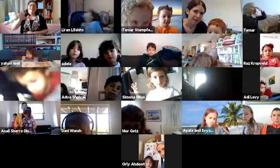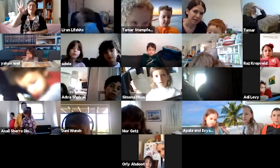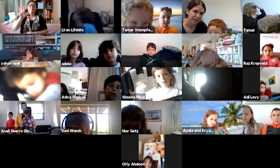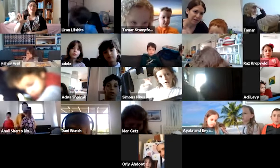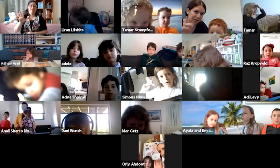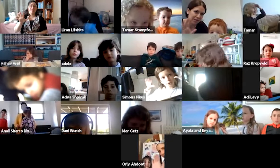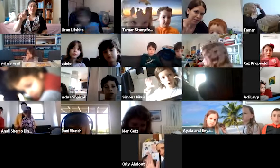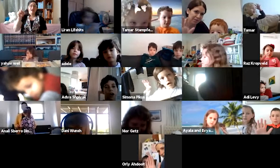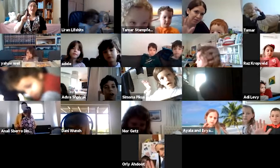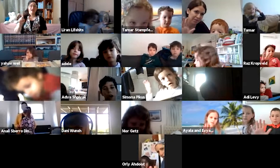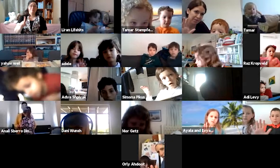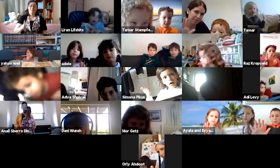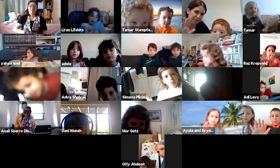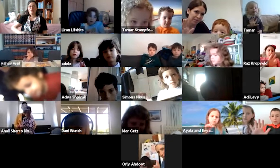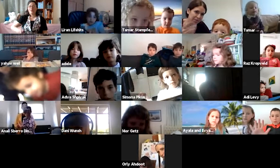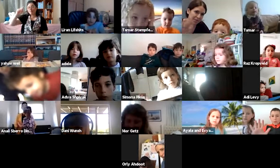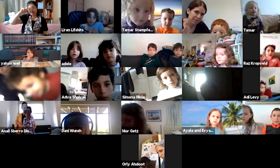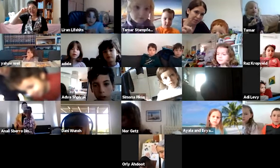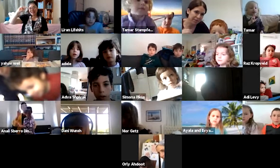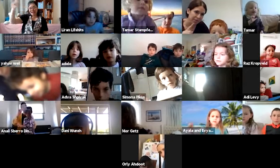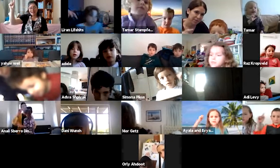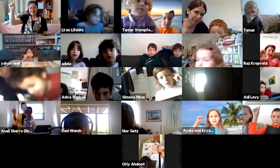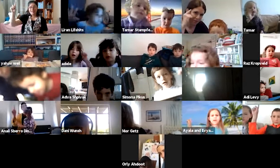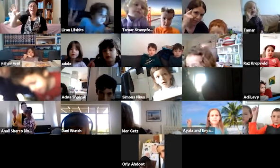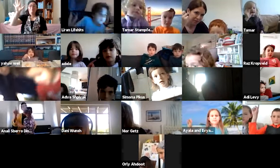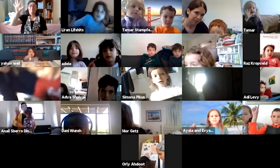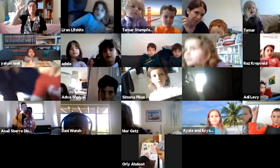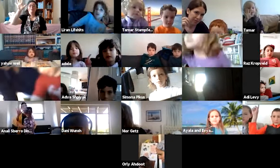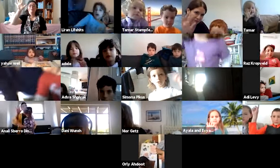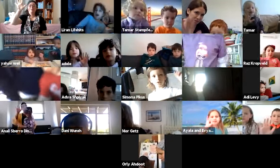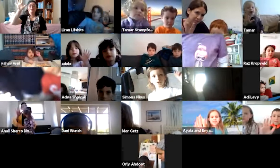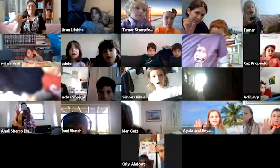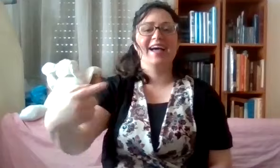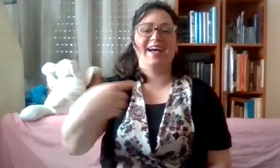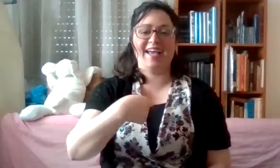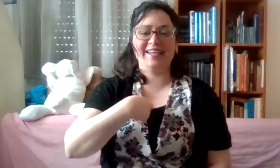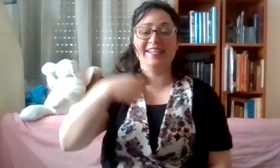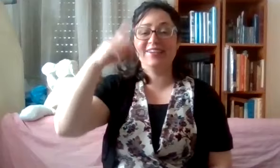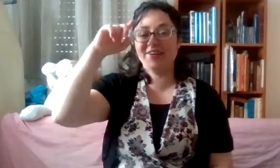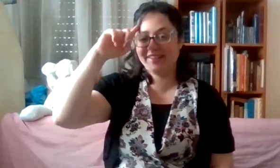חמישה מי יודע. חמישה אני יודע.